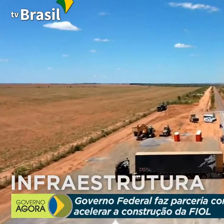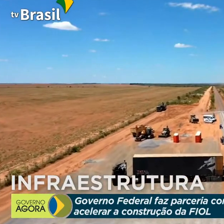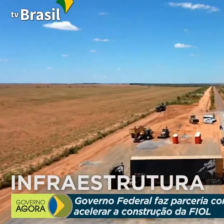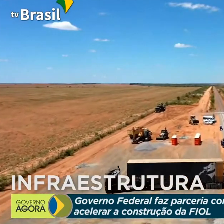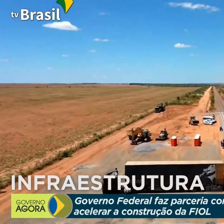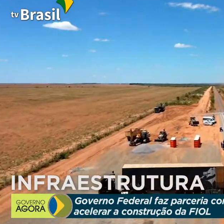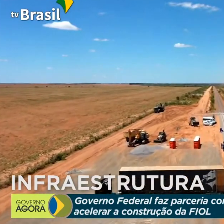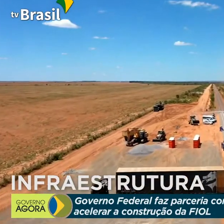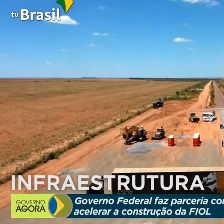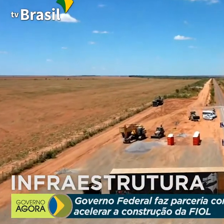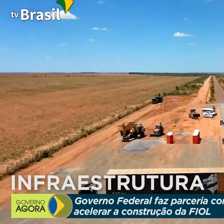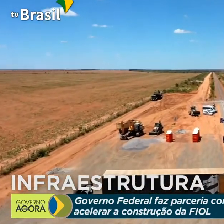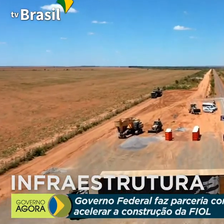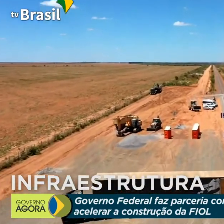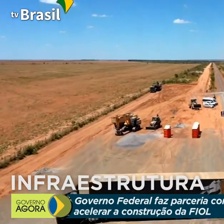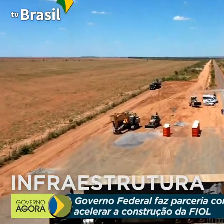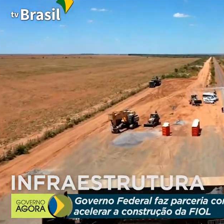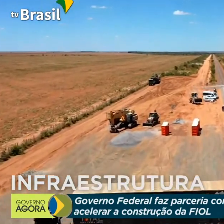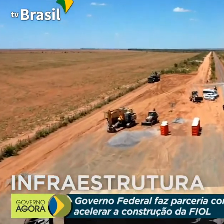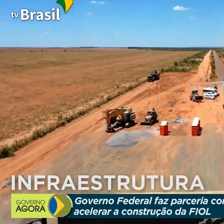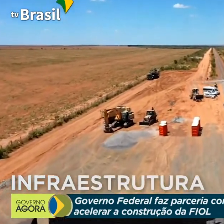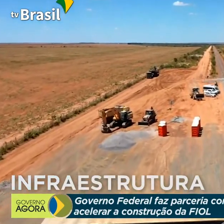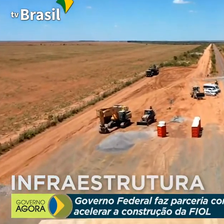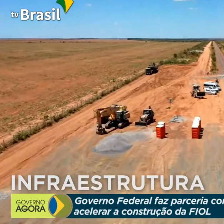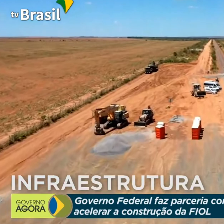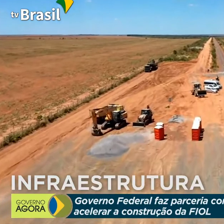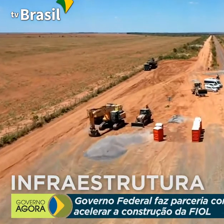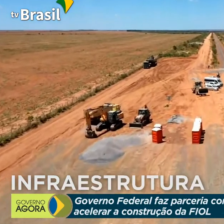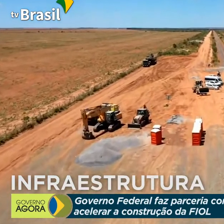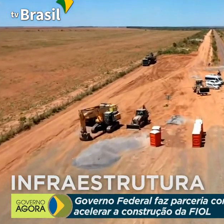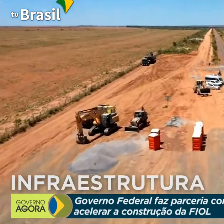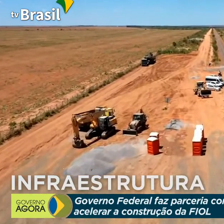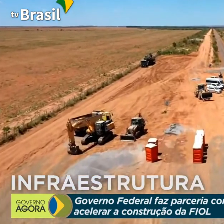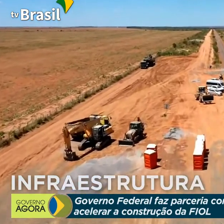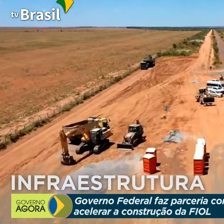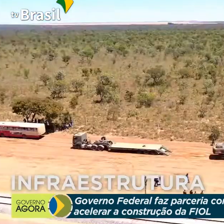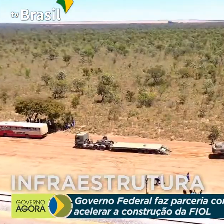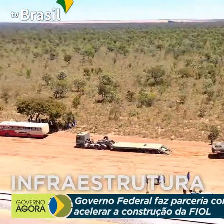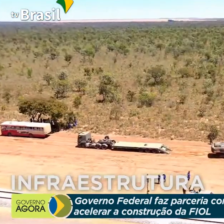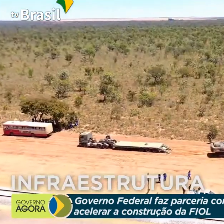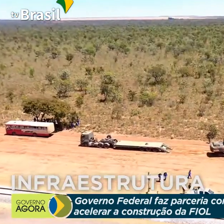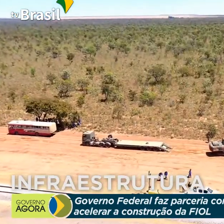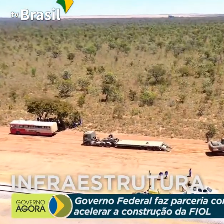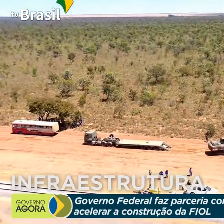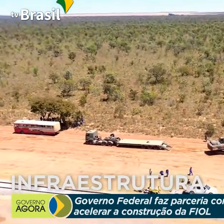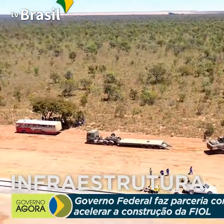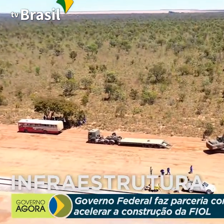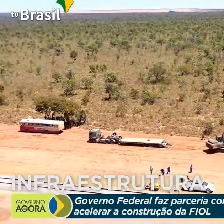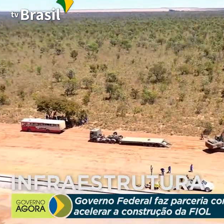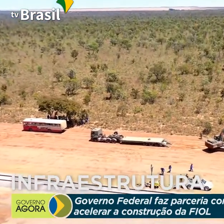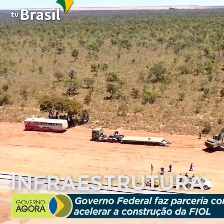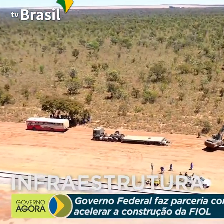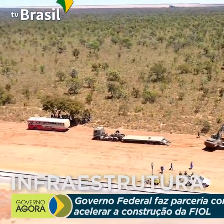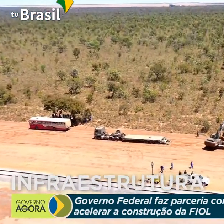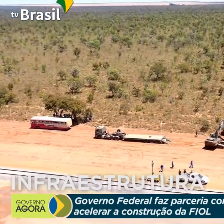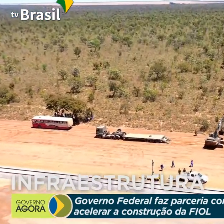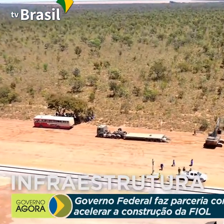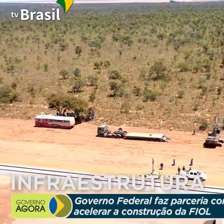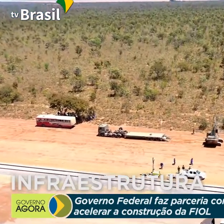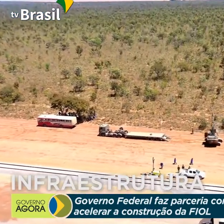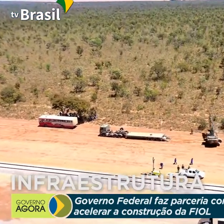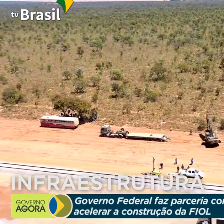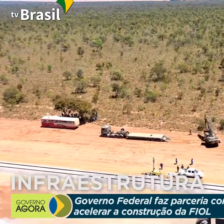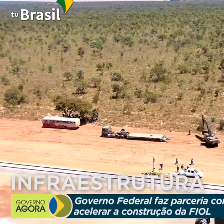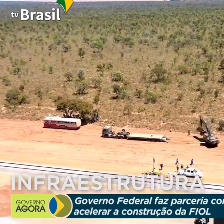o governo Bolsonaro é diferente. Vai porque o governo Bolsonaro é um governo de entrega. Vai porque há criatividade, porque há vontade.